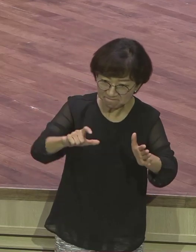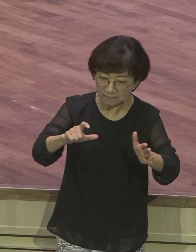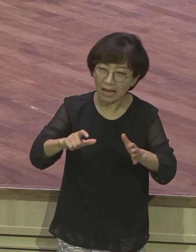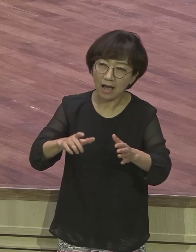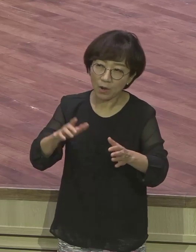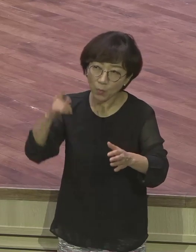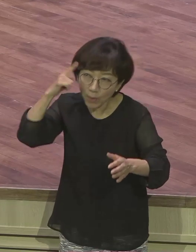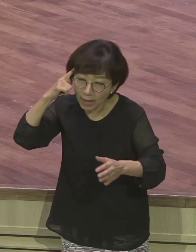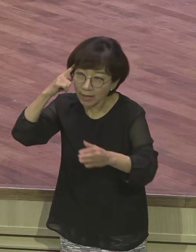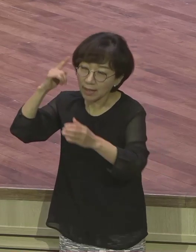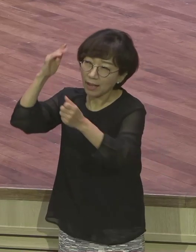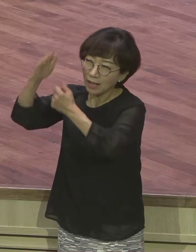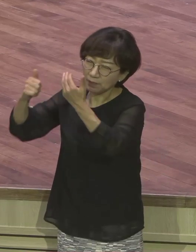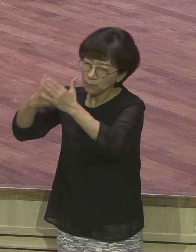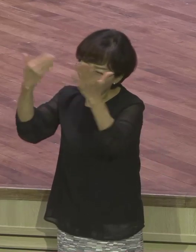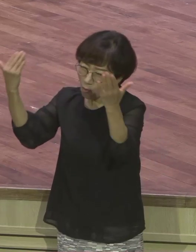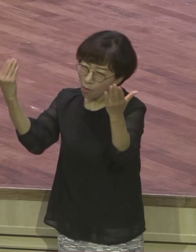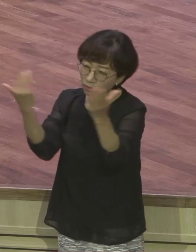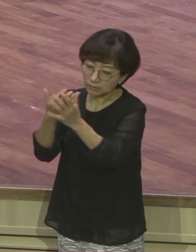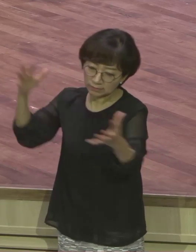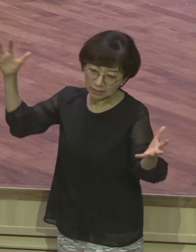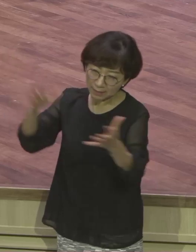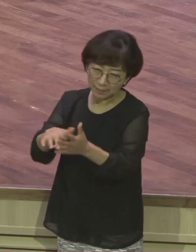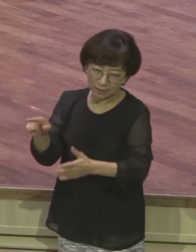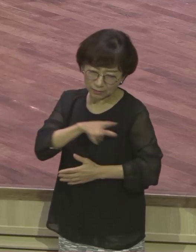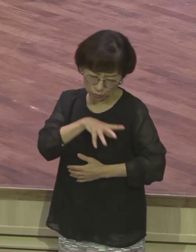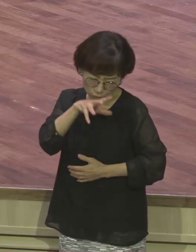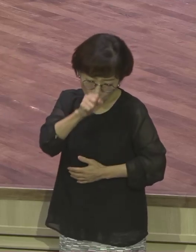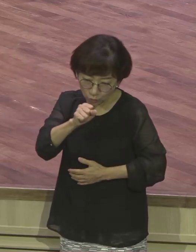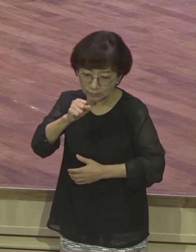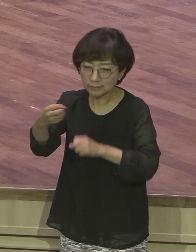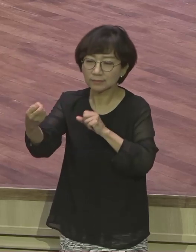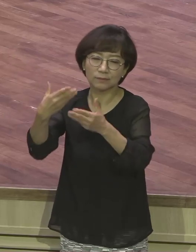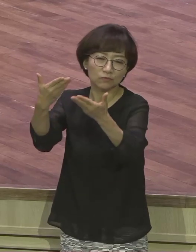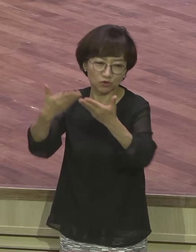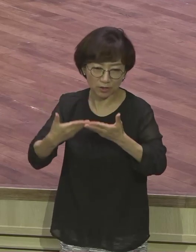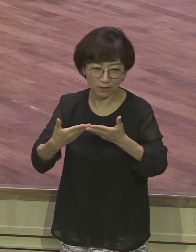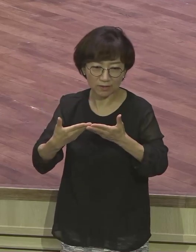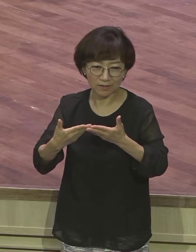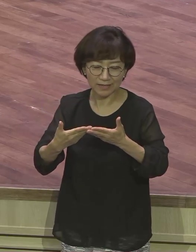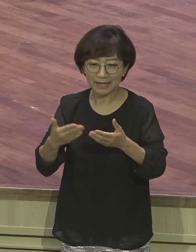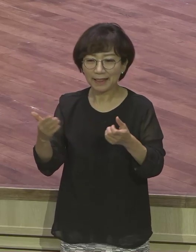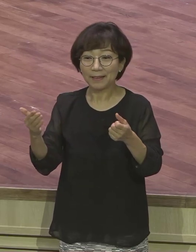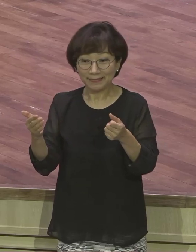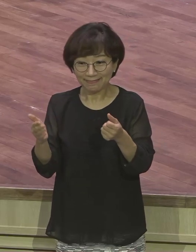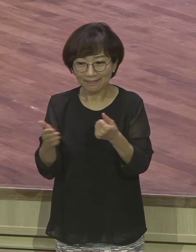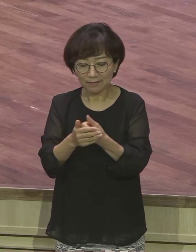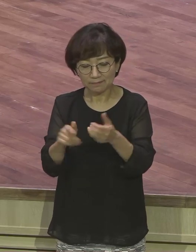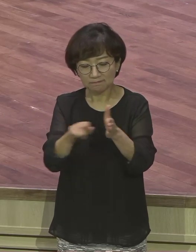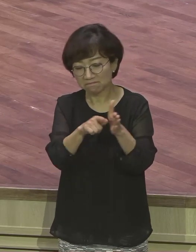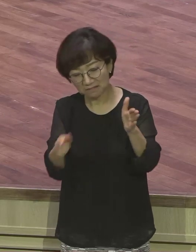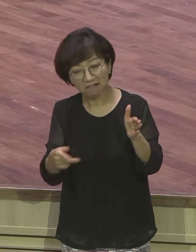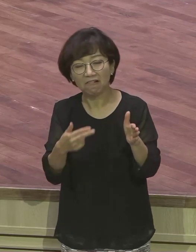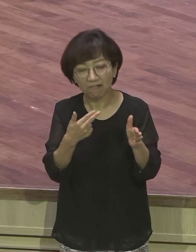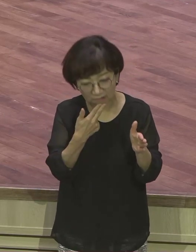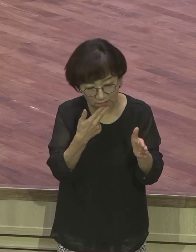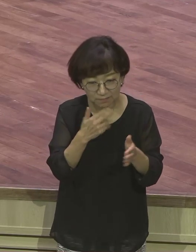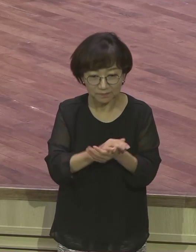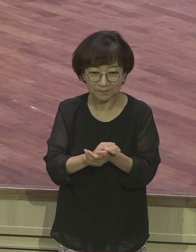하나님을 바라보기 때문에 그렇습니다 모두 합류하여 서류러시는 영계 모든 성도들 요셉처럼 하나님과 이명계약이 있는